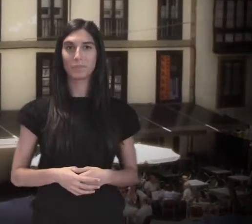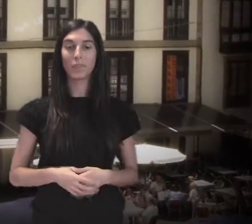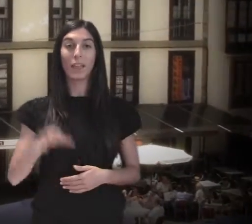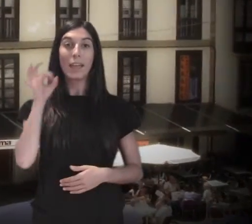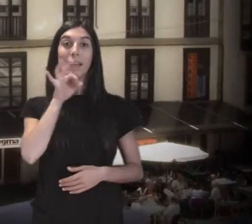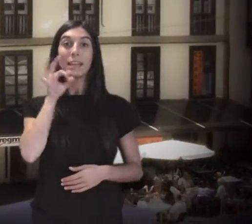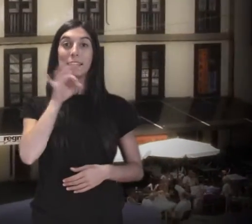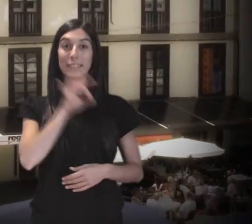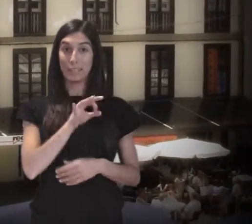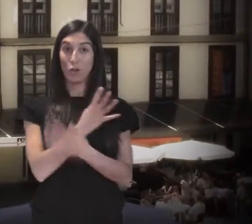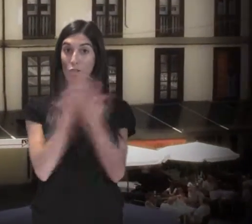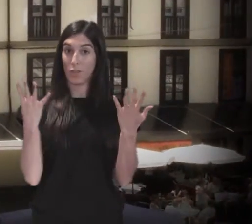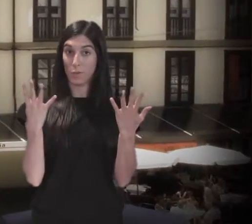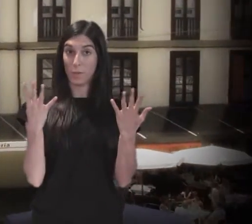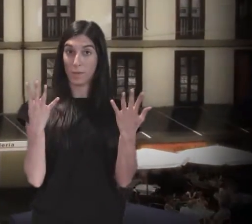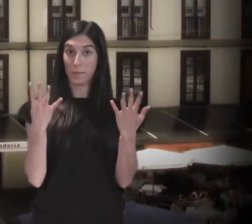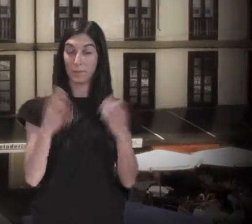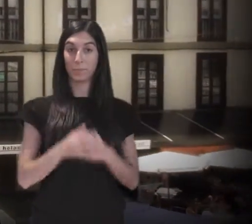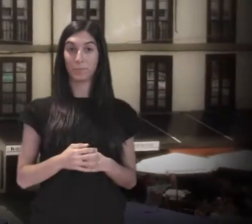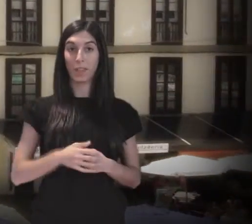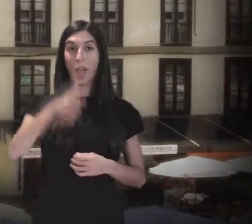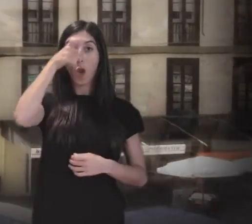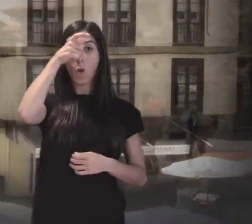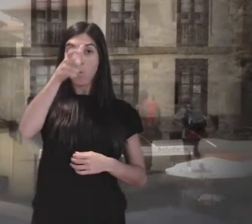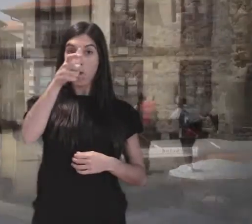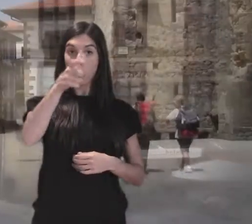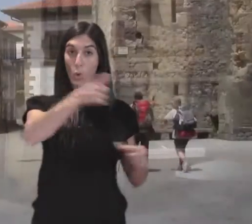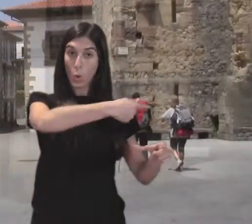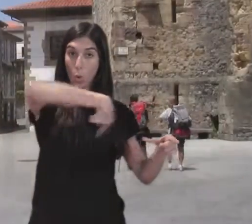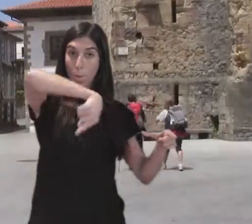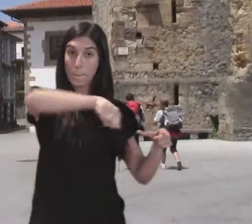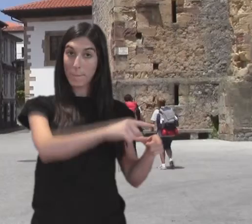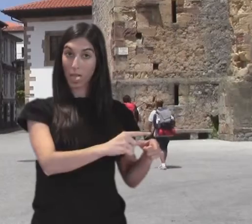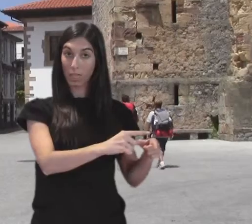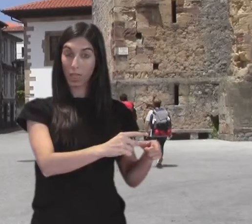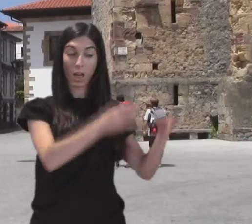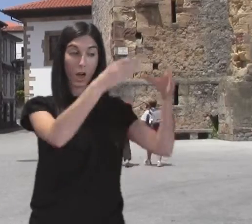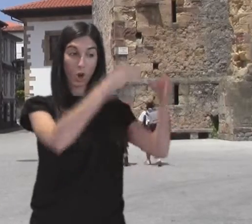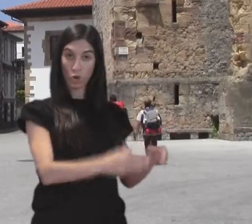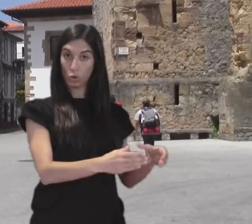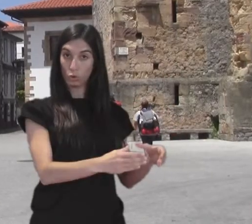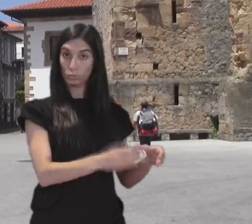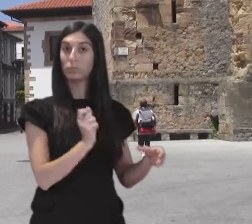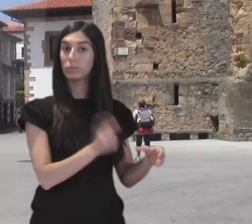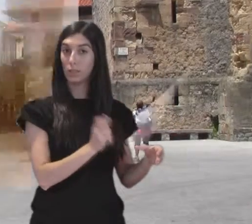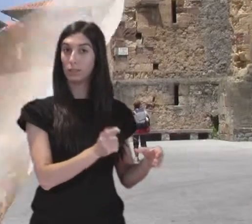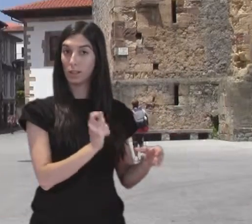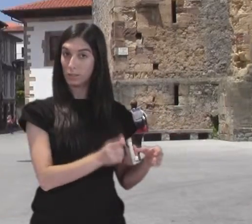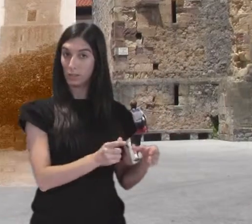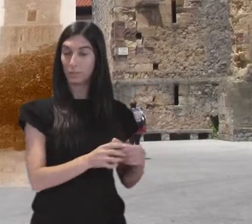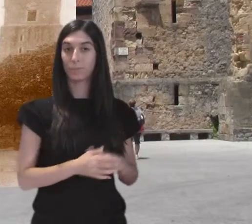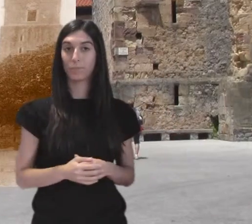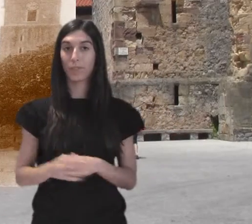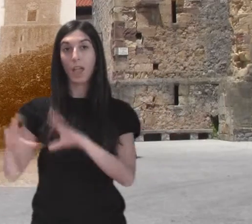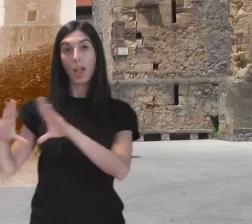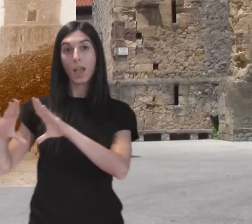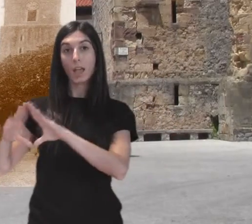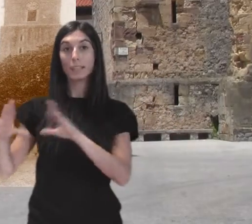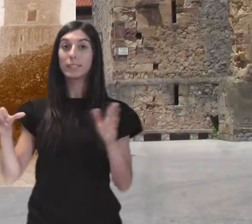En el siglo XIX, los corros se ubicaban en la Plaza del Pueblo, muy cerca de la iglesia, cuya campana anunciaba el comienzo de la misa y el final